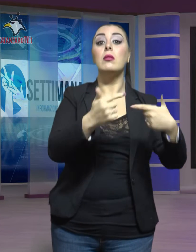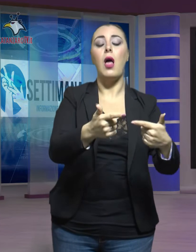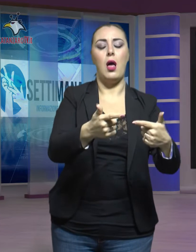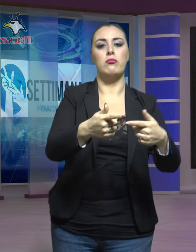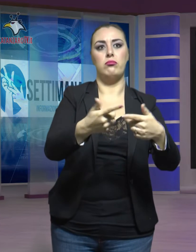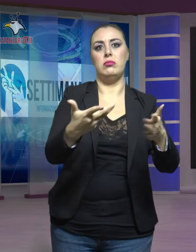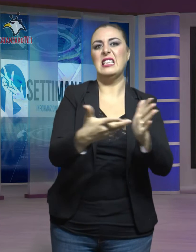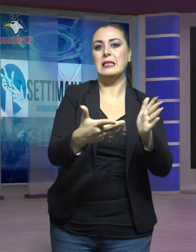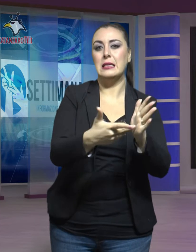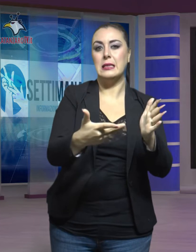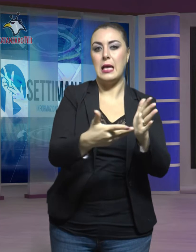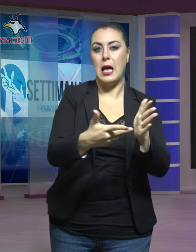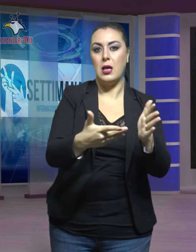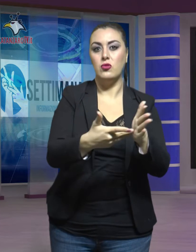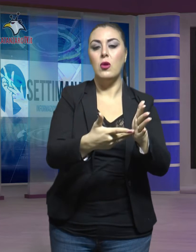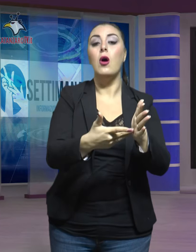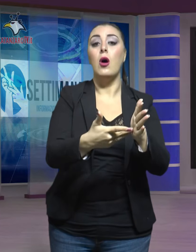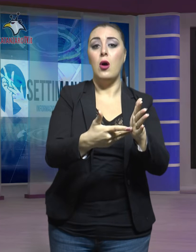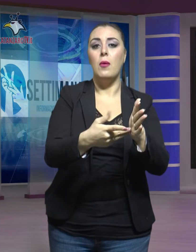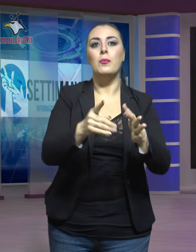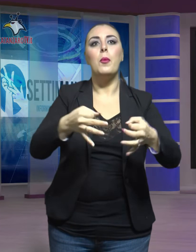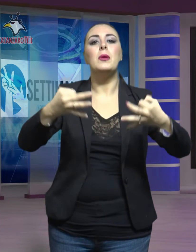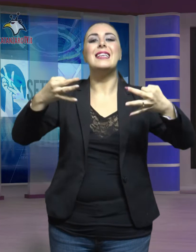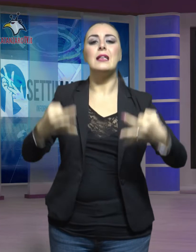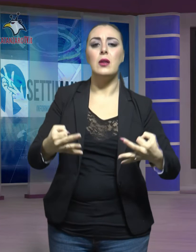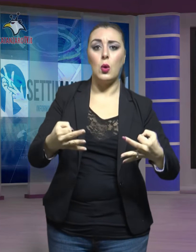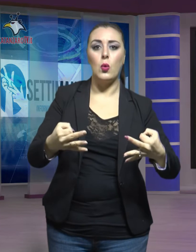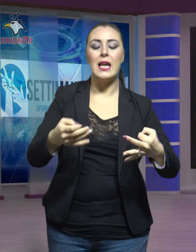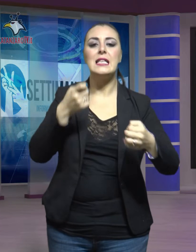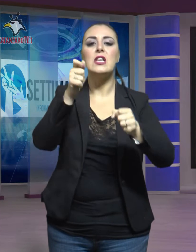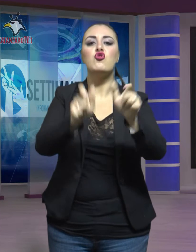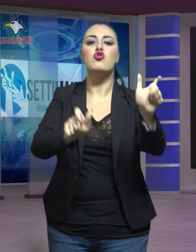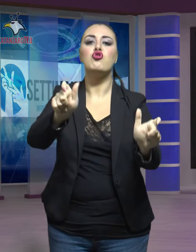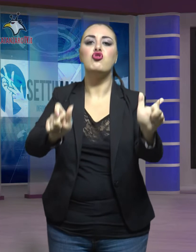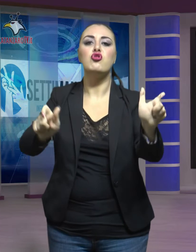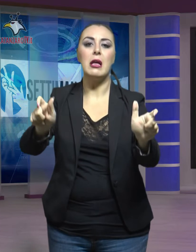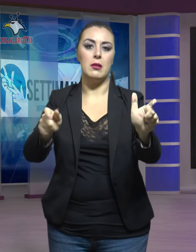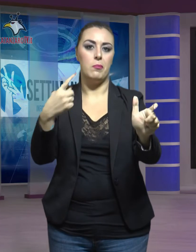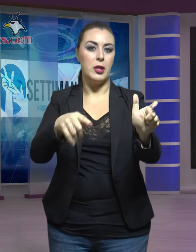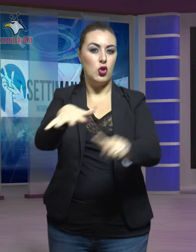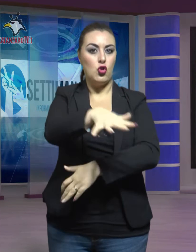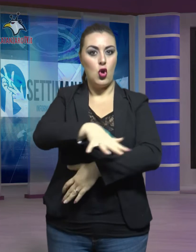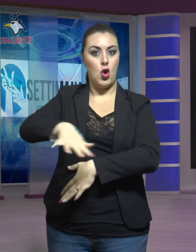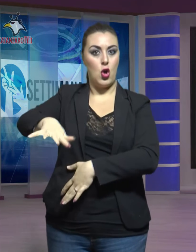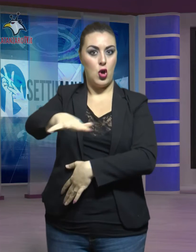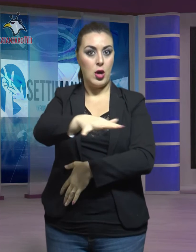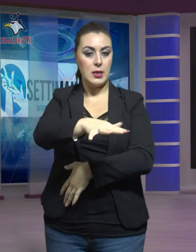disagi anche in termini di sicurezza ai cittadini della zona. Le strade